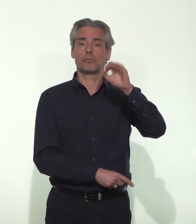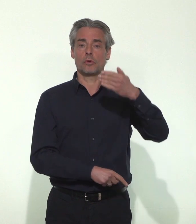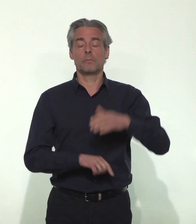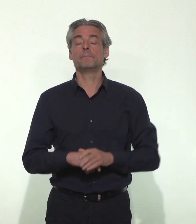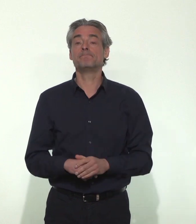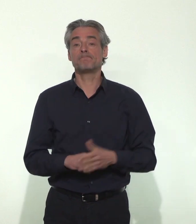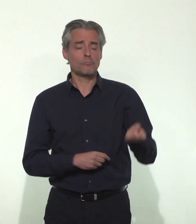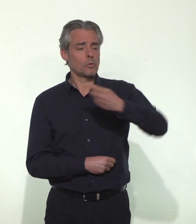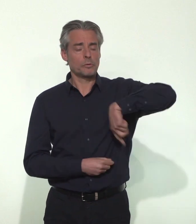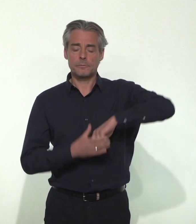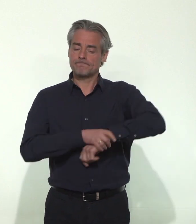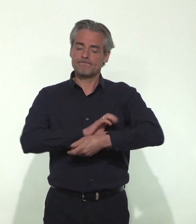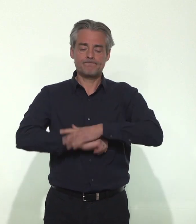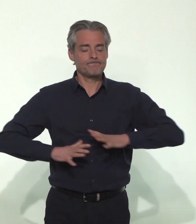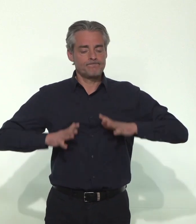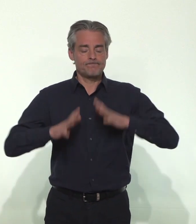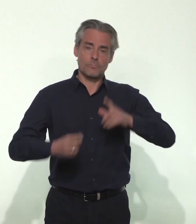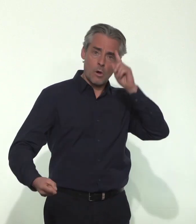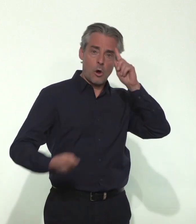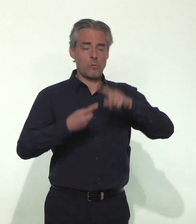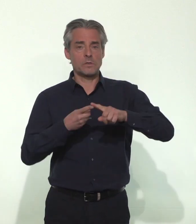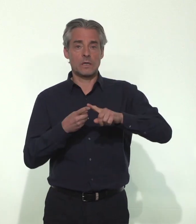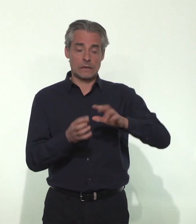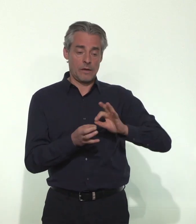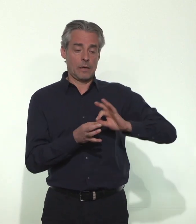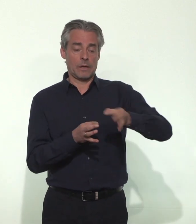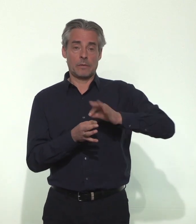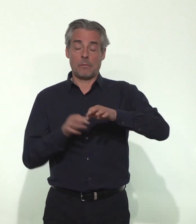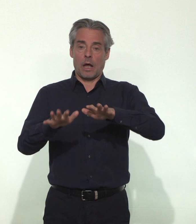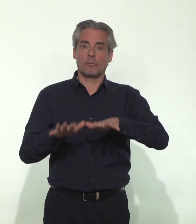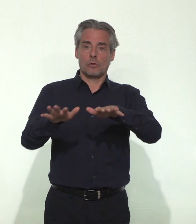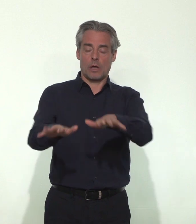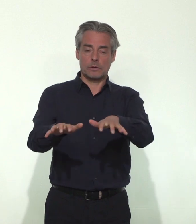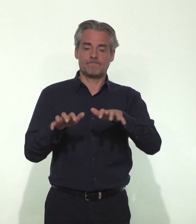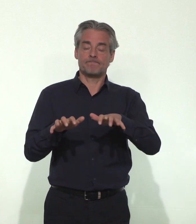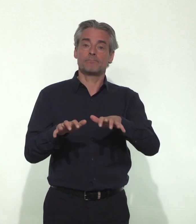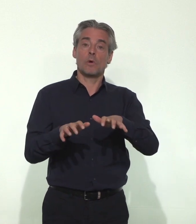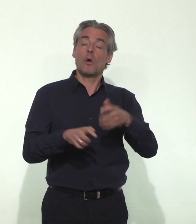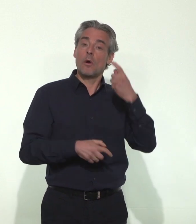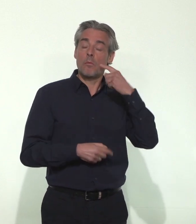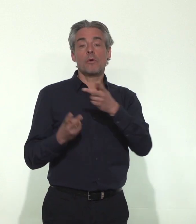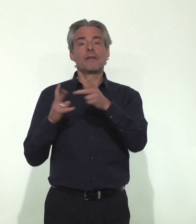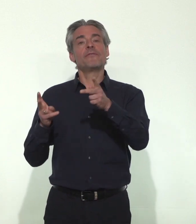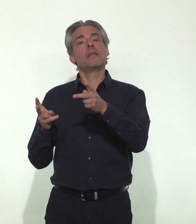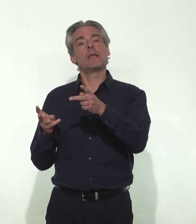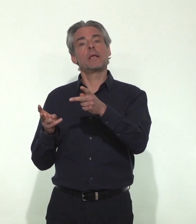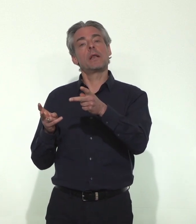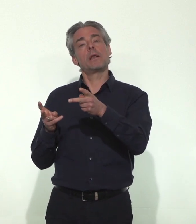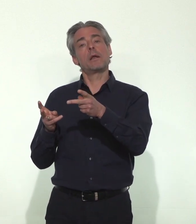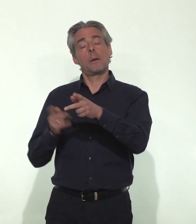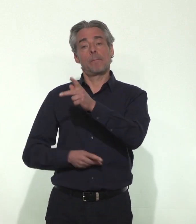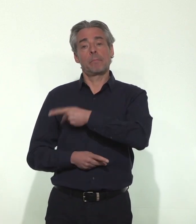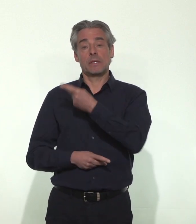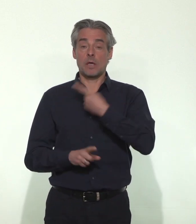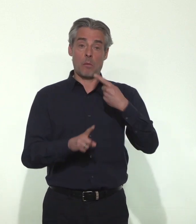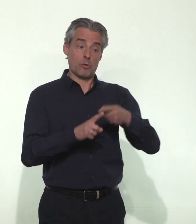Nous devons tout faire pour atténuer et décaler les effets de la vague en cours, pour la médecine de ville bien sûr, mais aussi et